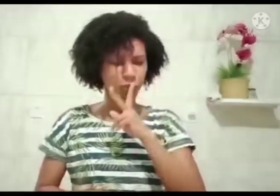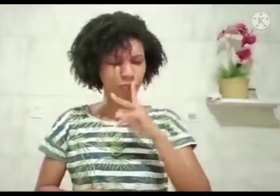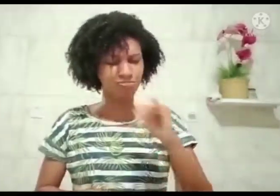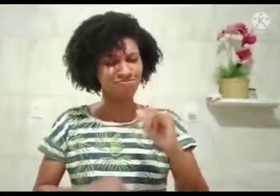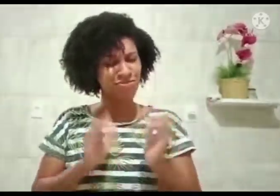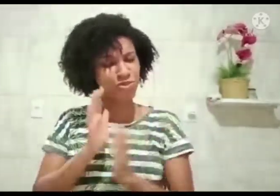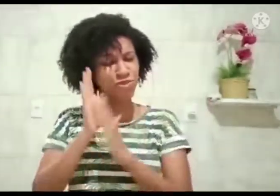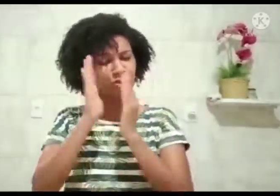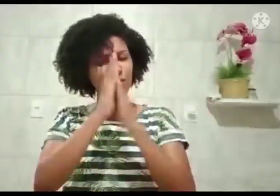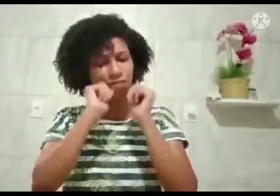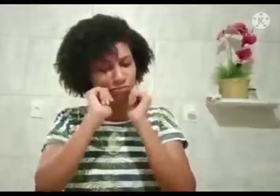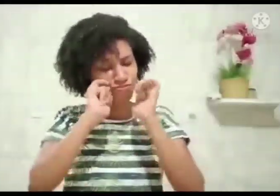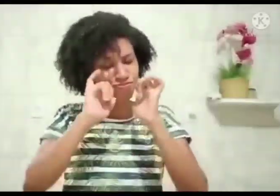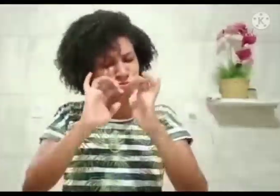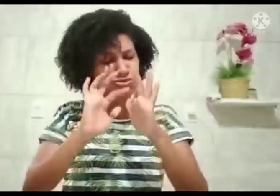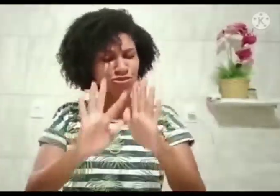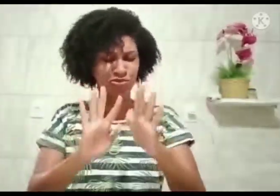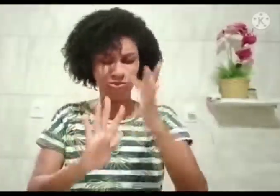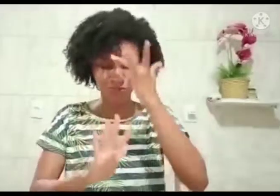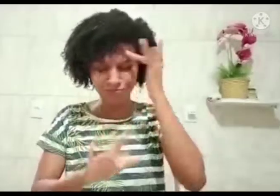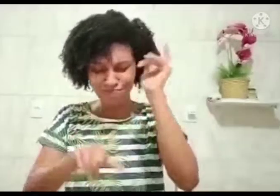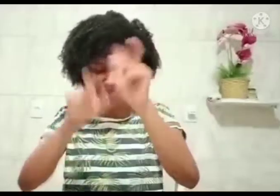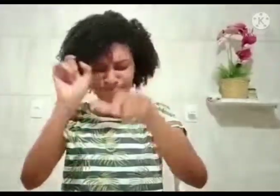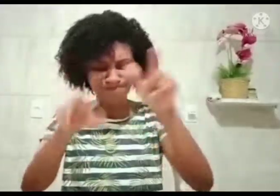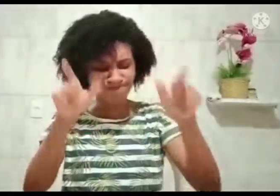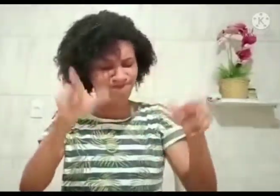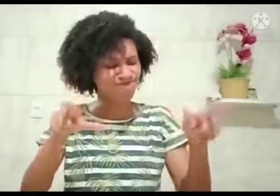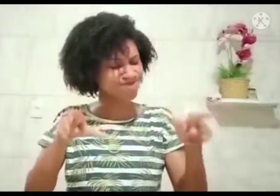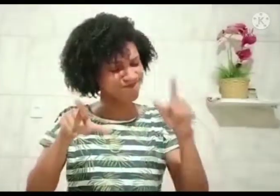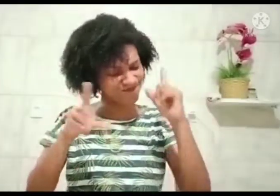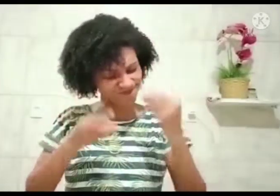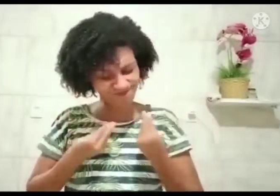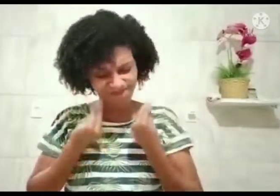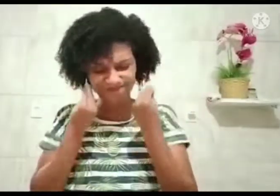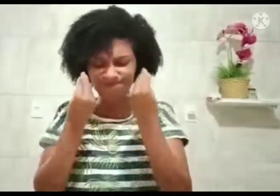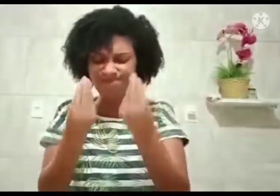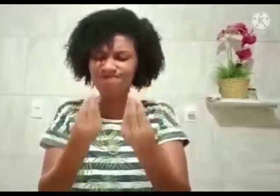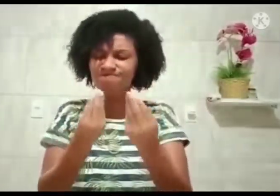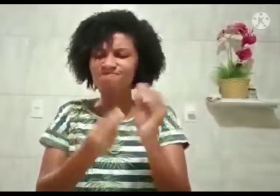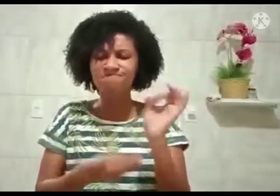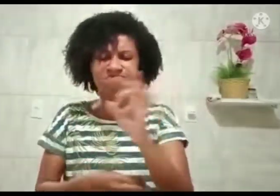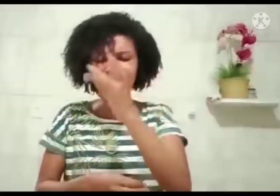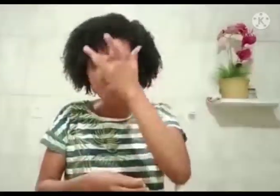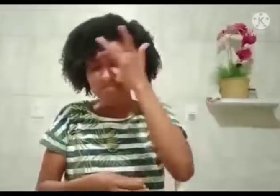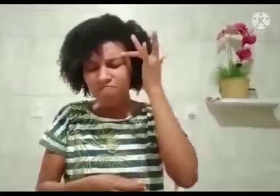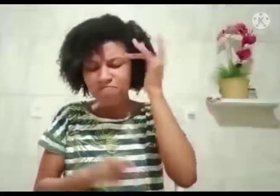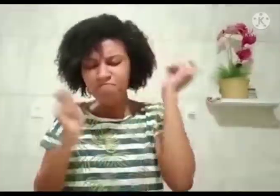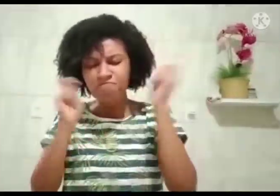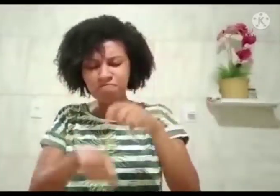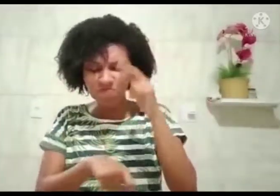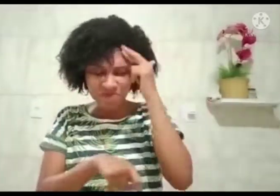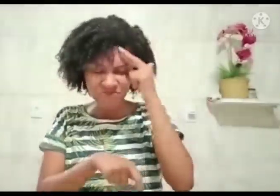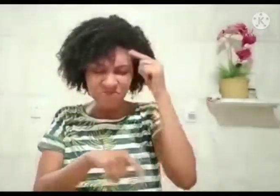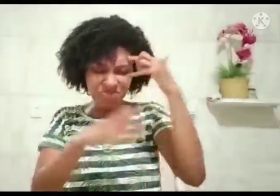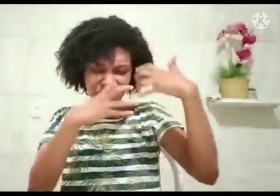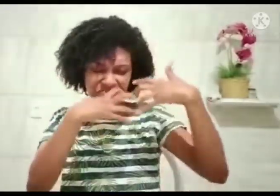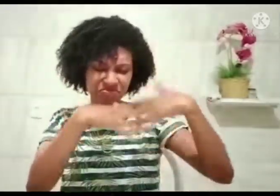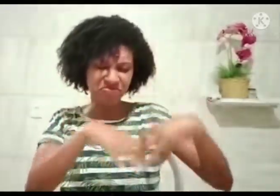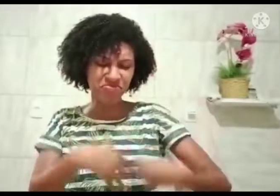sempre. Meu Senhor, nós te louvamos e te pedimos as Tuas bênçãos para todas as pessoas. Dê, Senhor, a capacidade